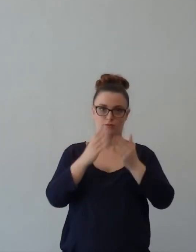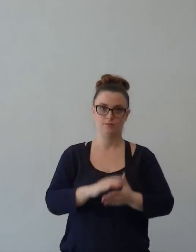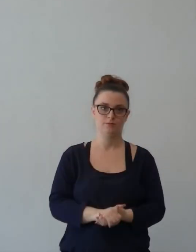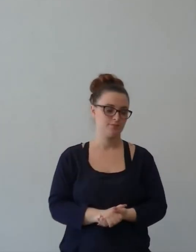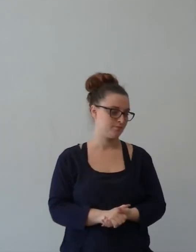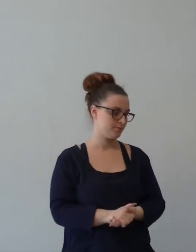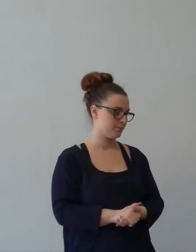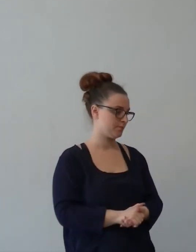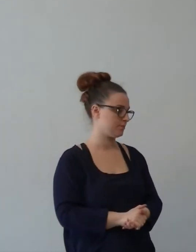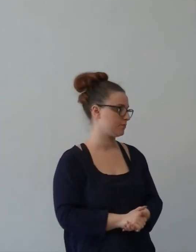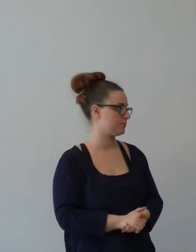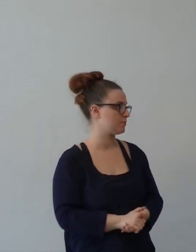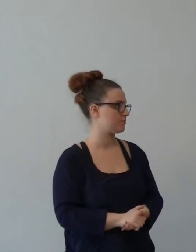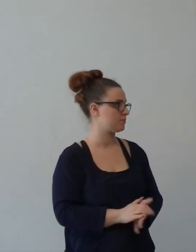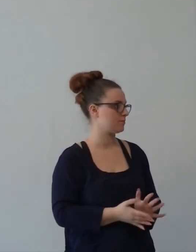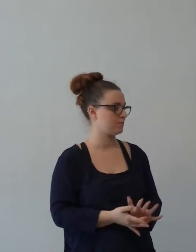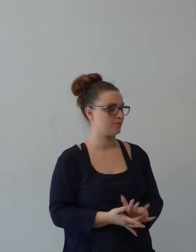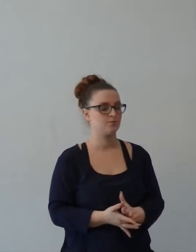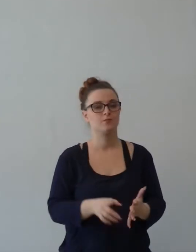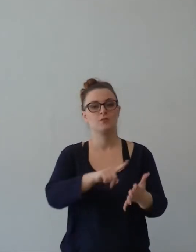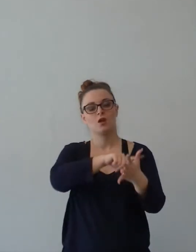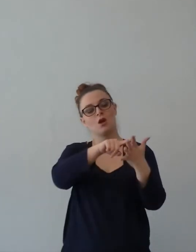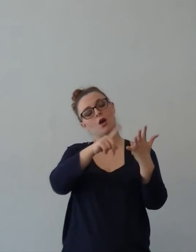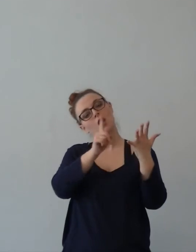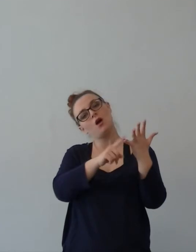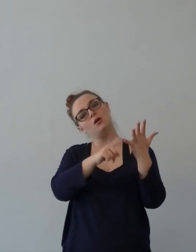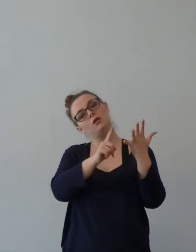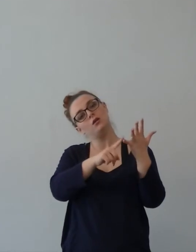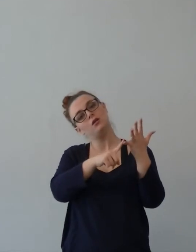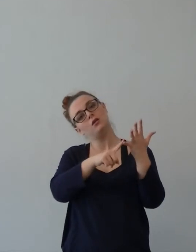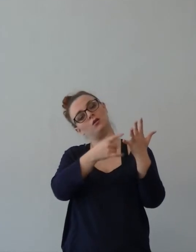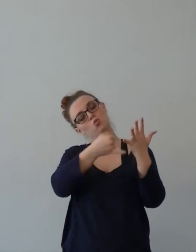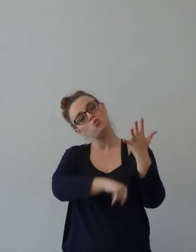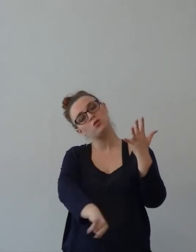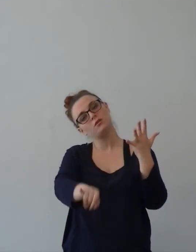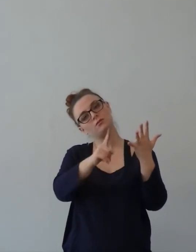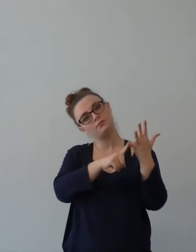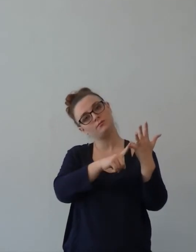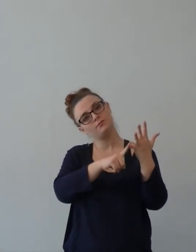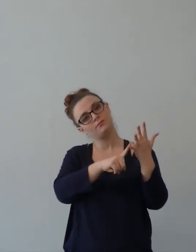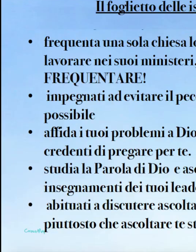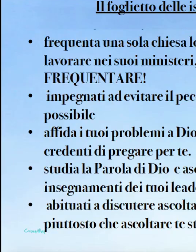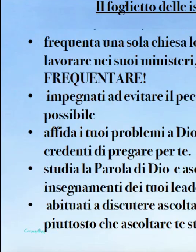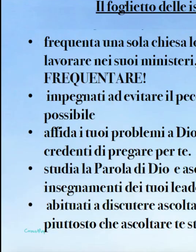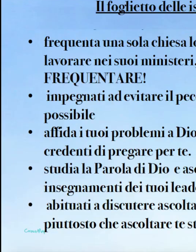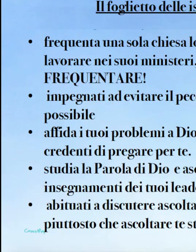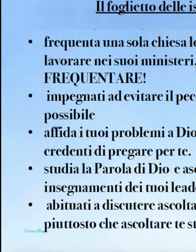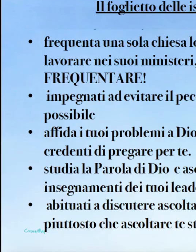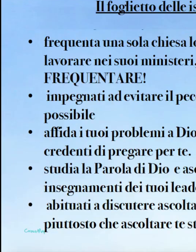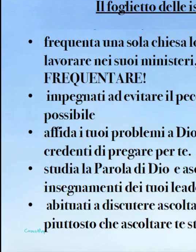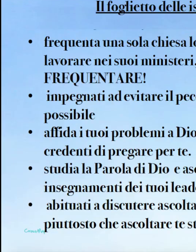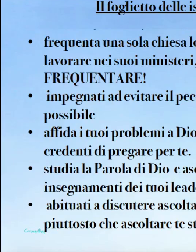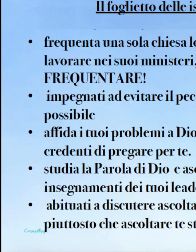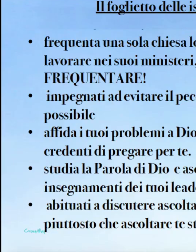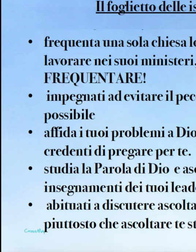quinto e ultimo, all'istruzione sul fogliettino. Abituati a